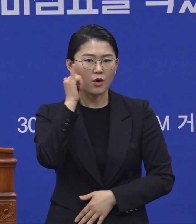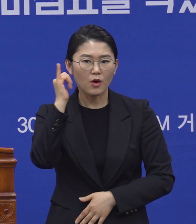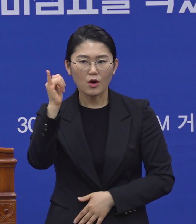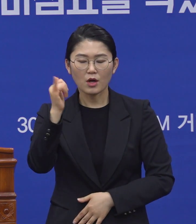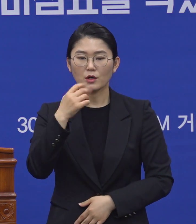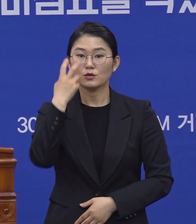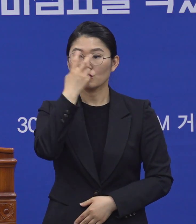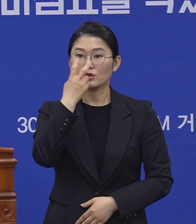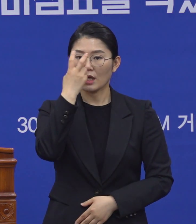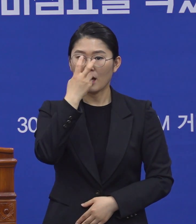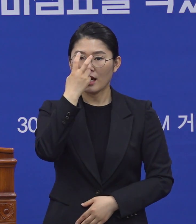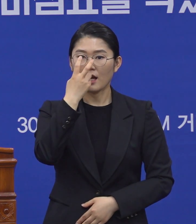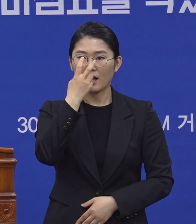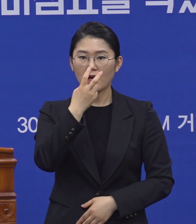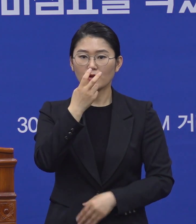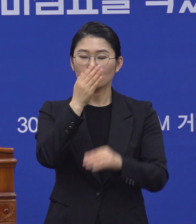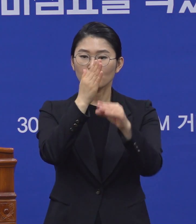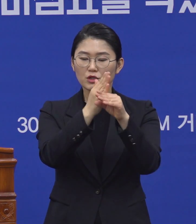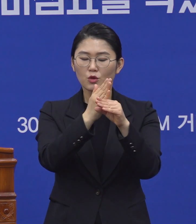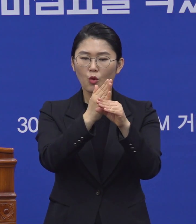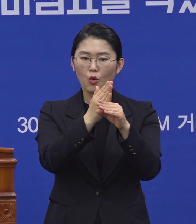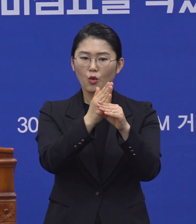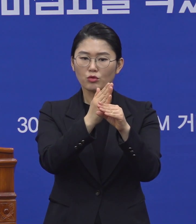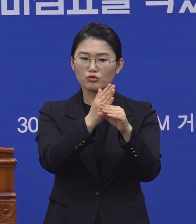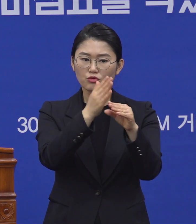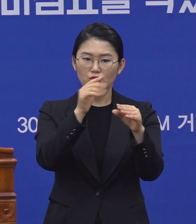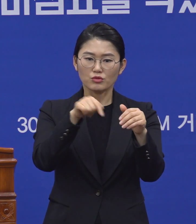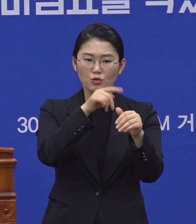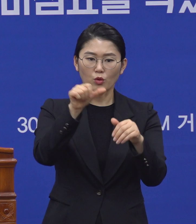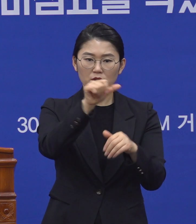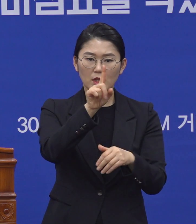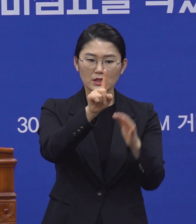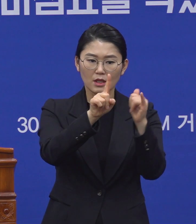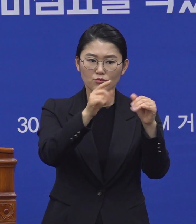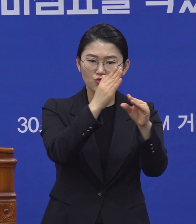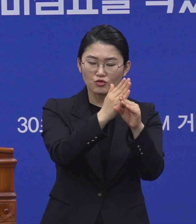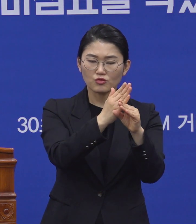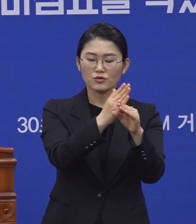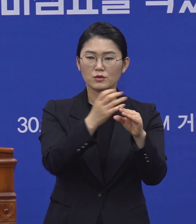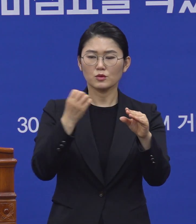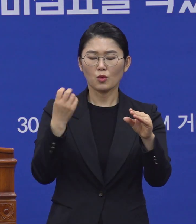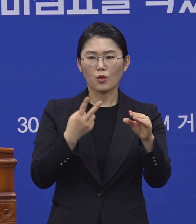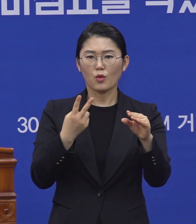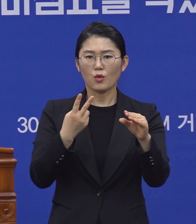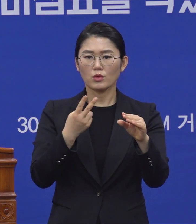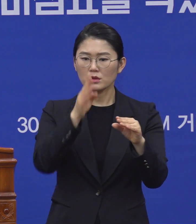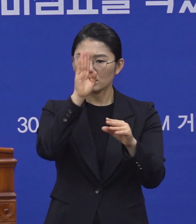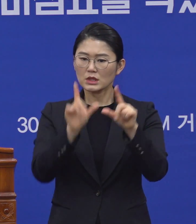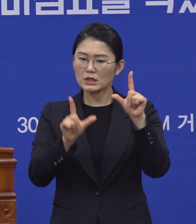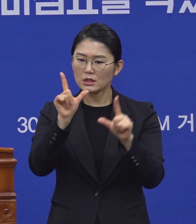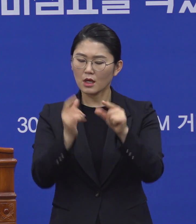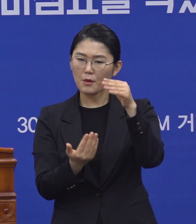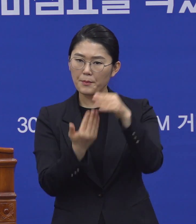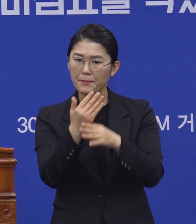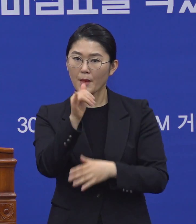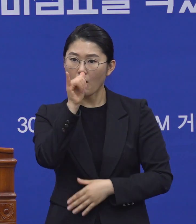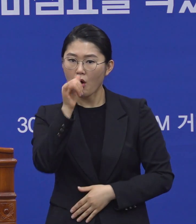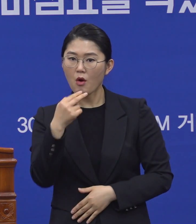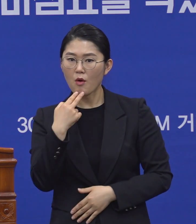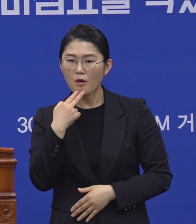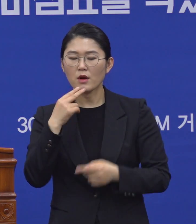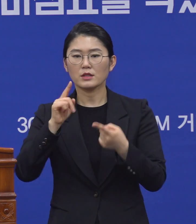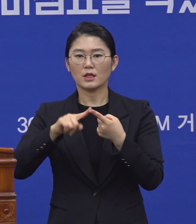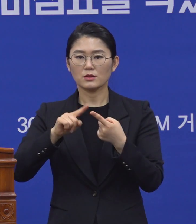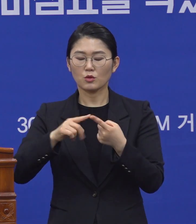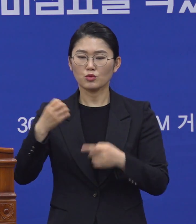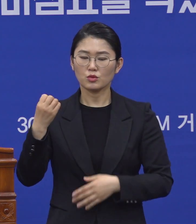조사를 우선은 해서 그분들 중에 다시 증상이 나타나거나 하는 분들이 있는지